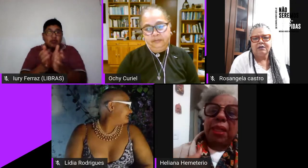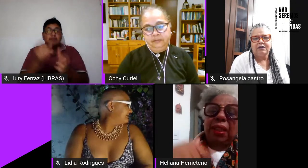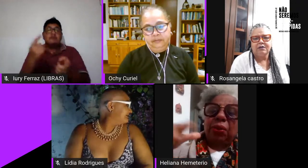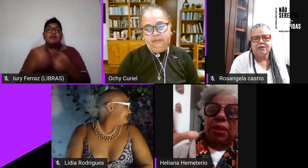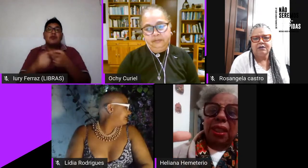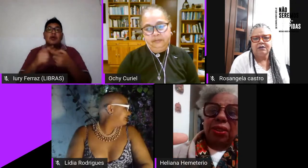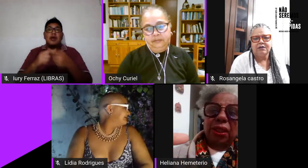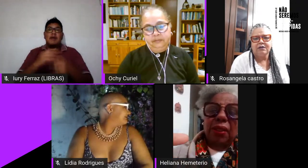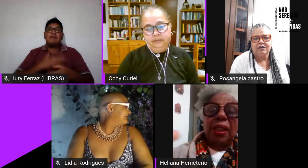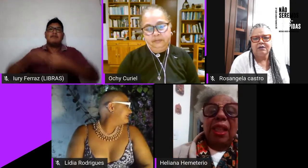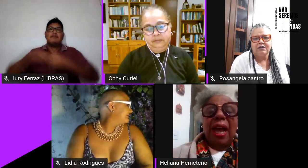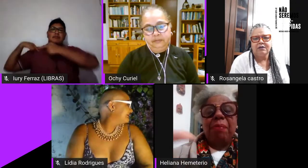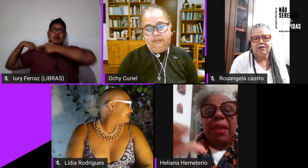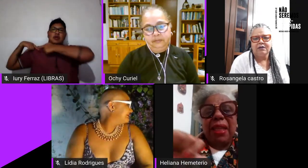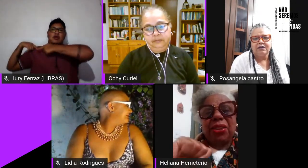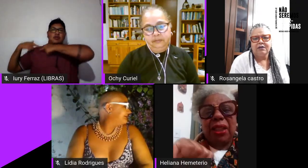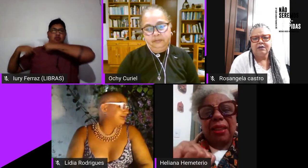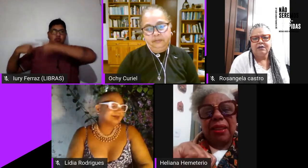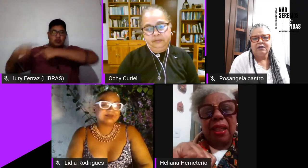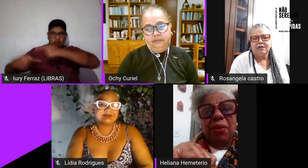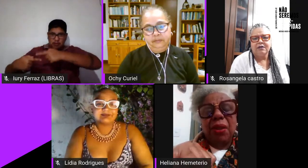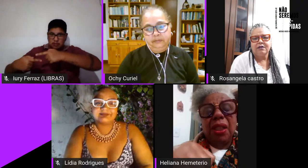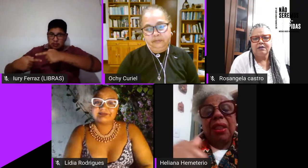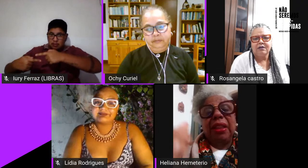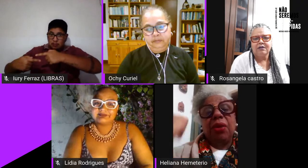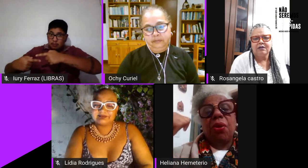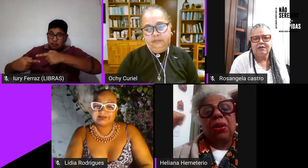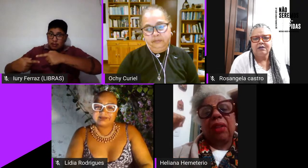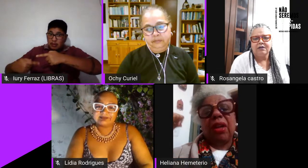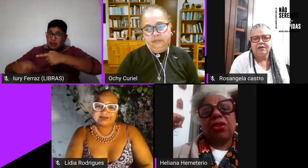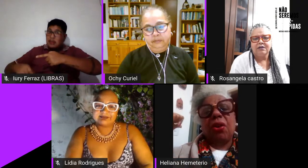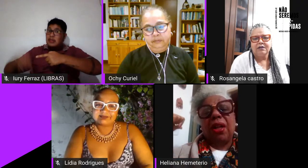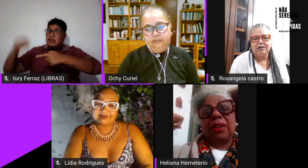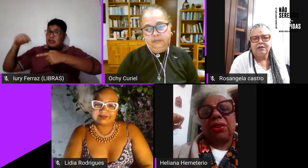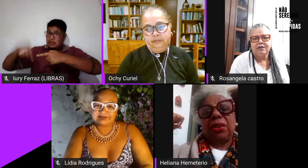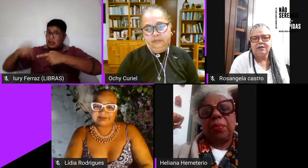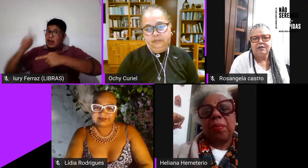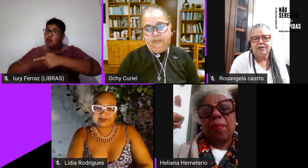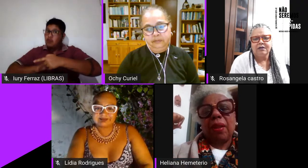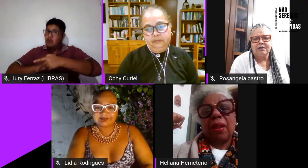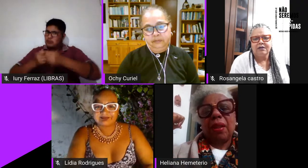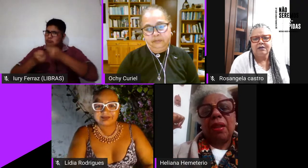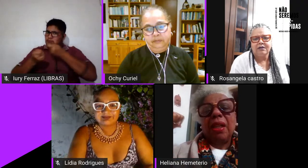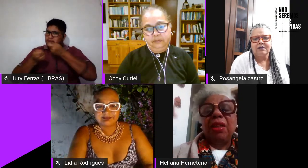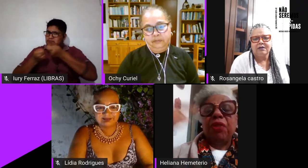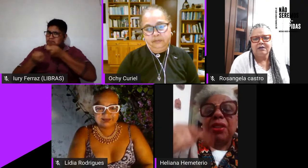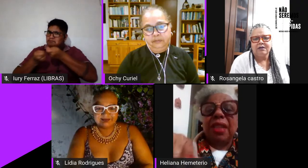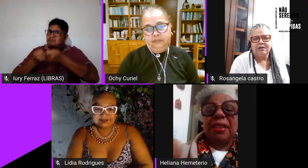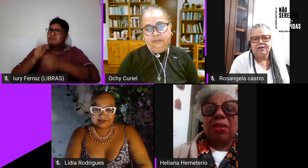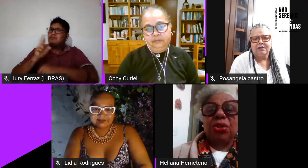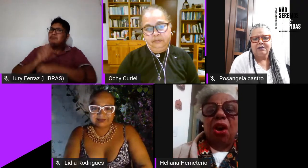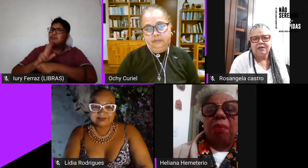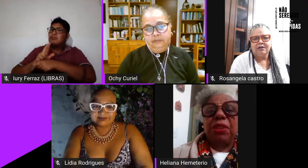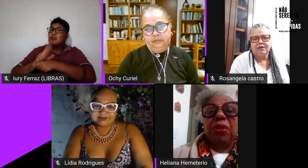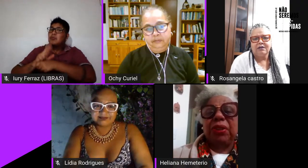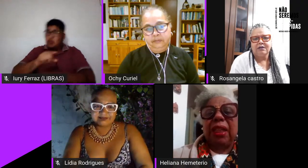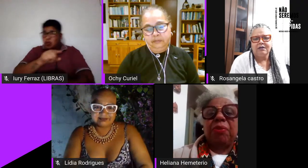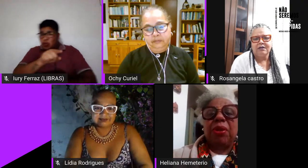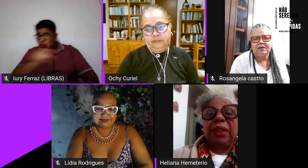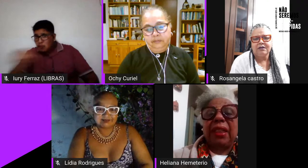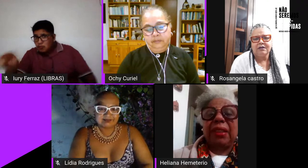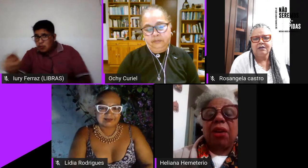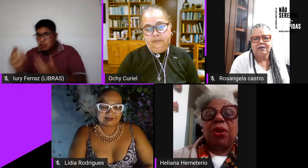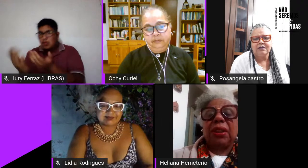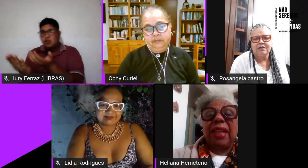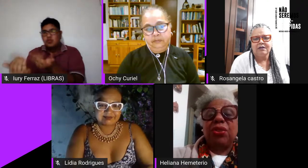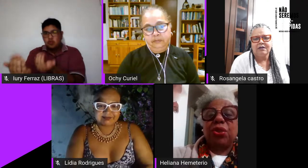vou falar a minha da Rosângela a minha geração deu conta com as cotas e vocês são jovens vão ter